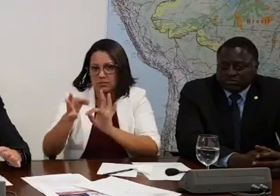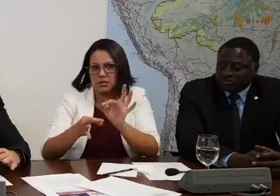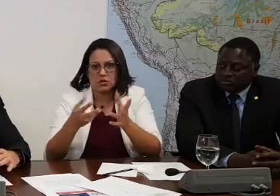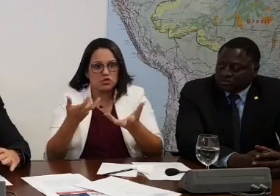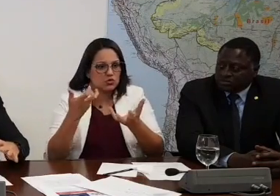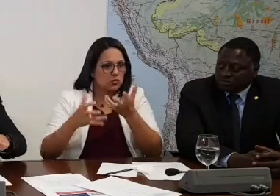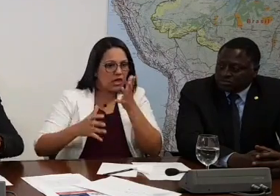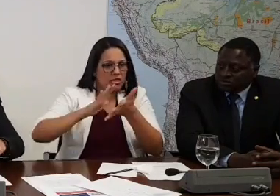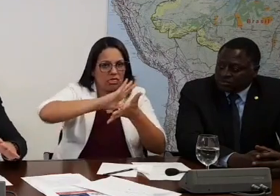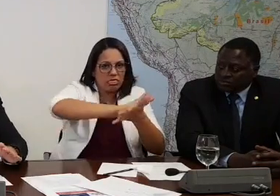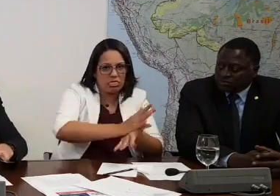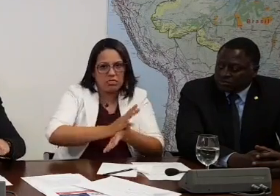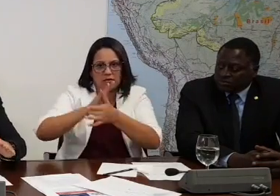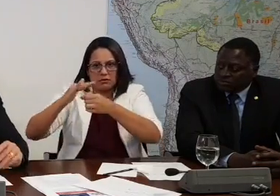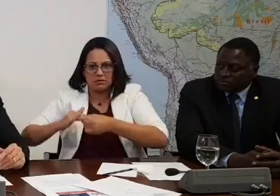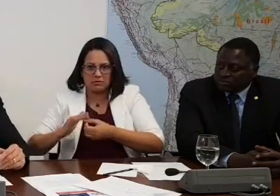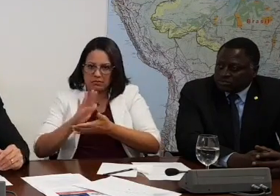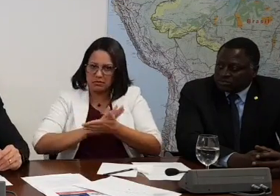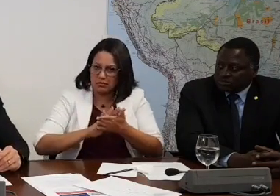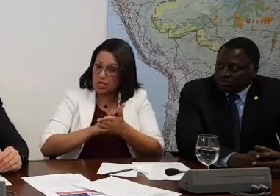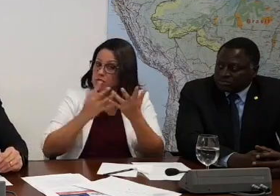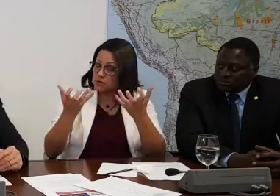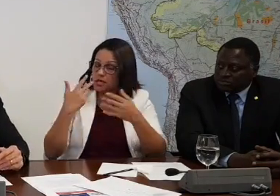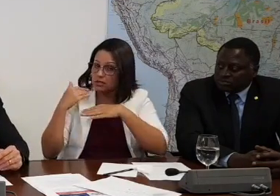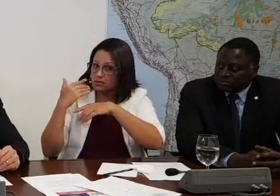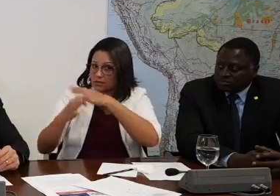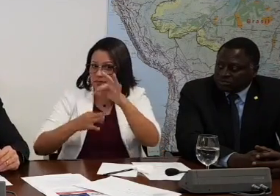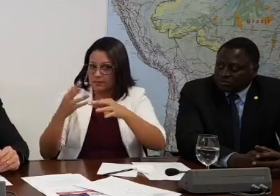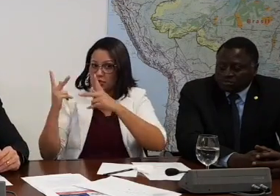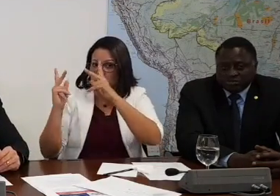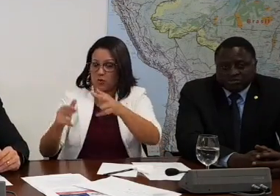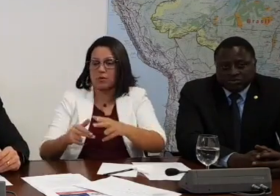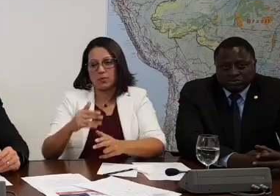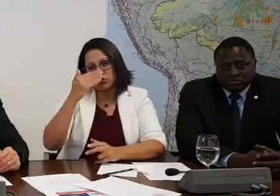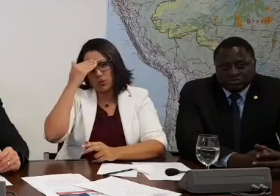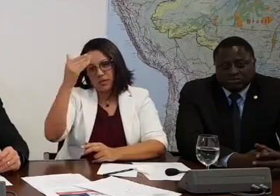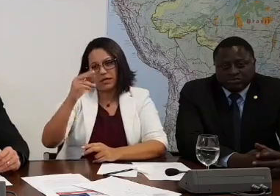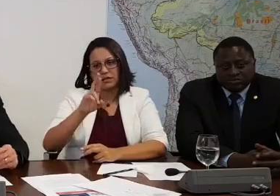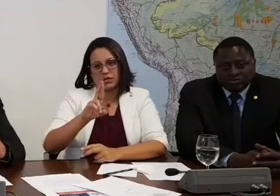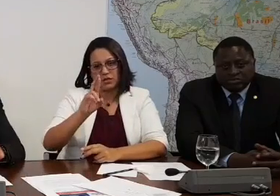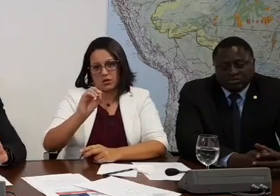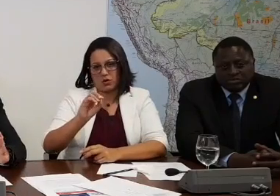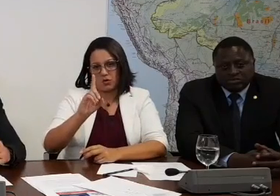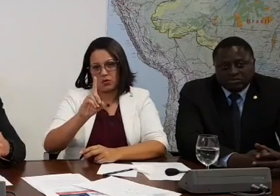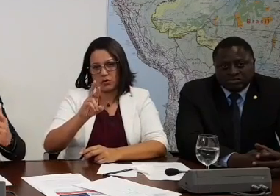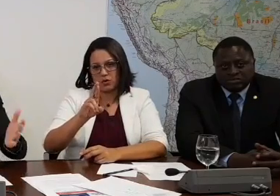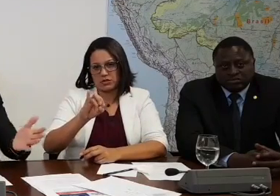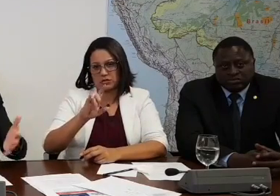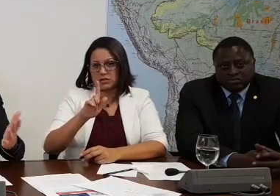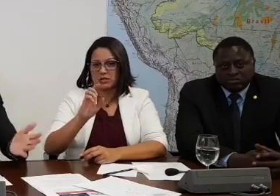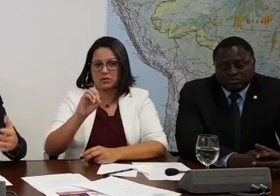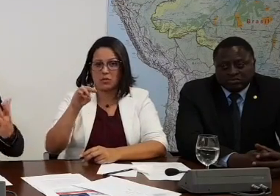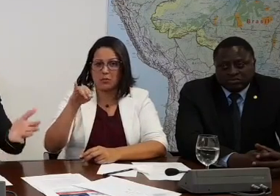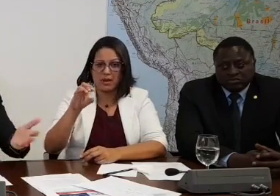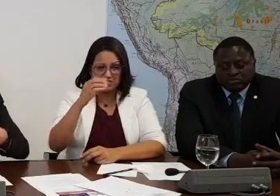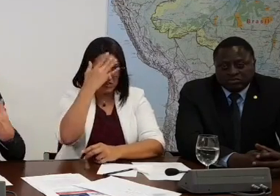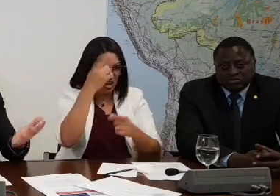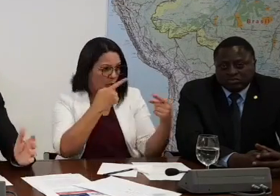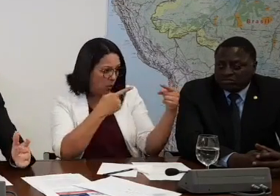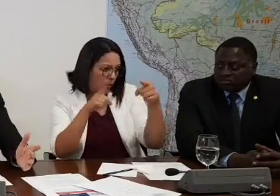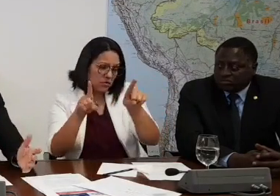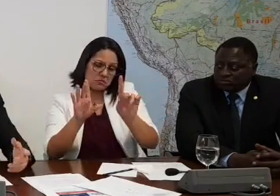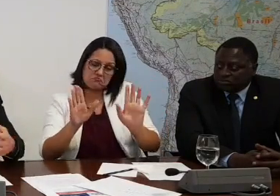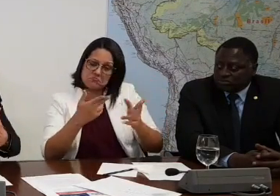buscar um tratamento o mais unigualitário possível. Agradeço aqui o Rodrigo Maia o seu trabalho na Câmara, quem critica o Rodrigo Maia, paciência, né?